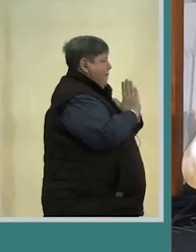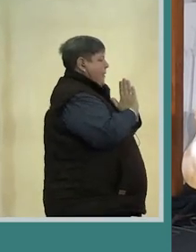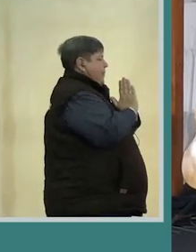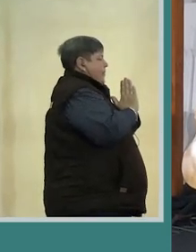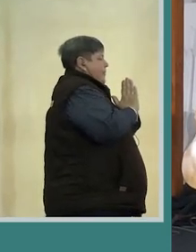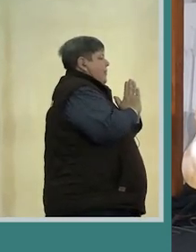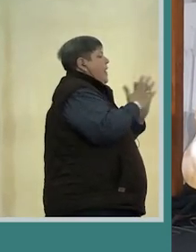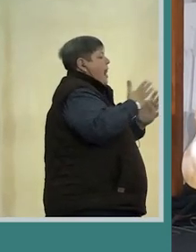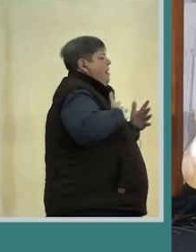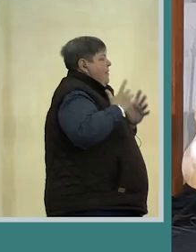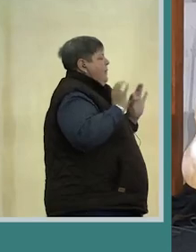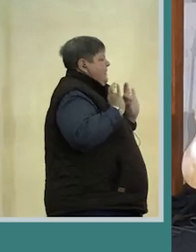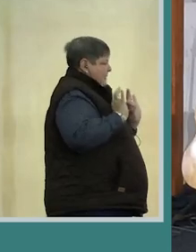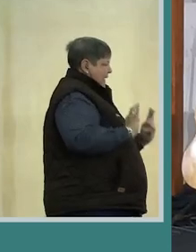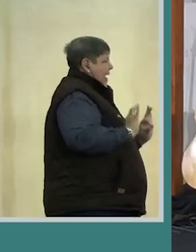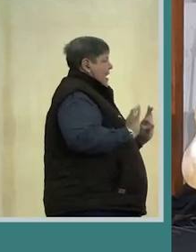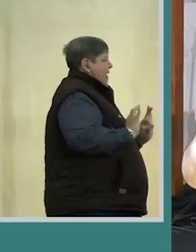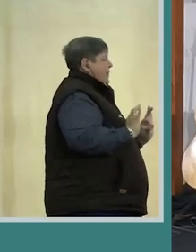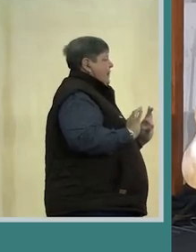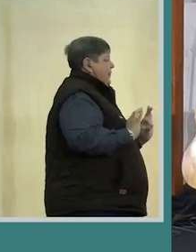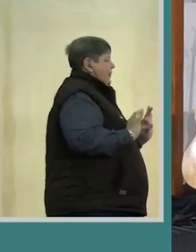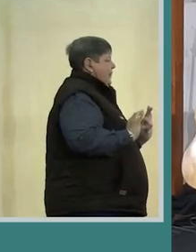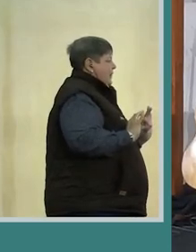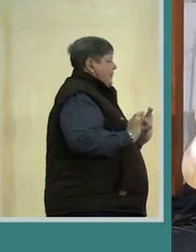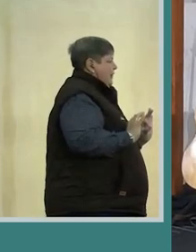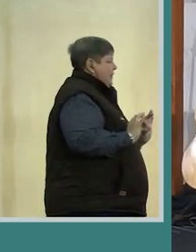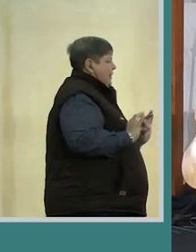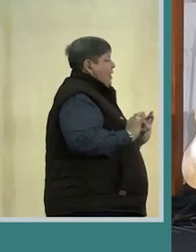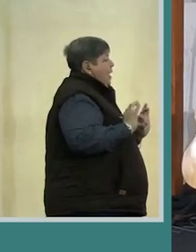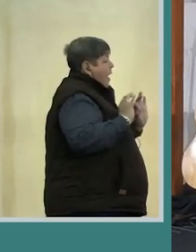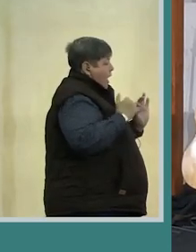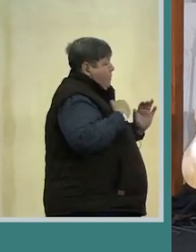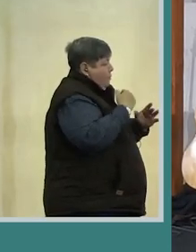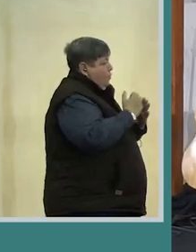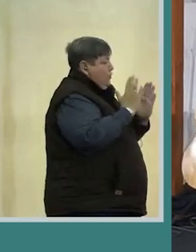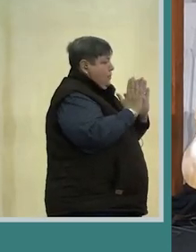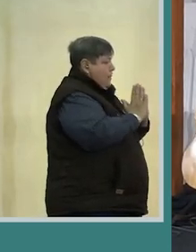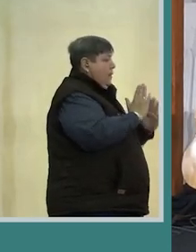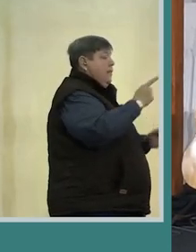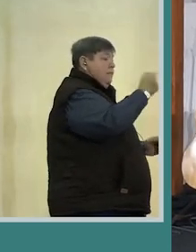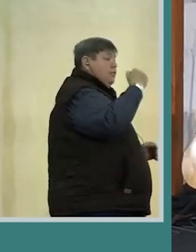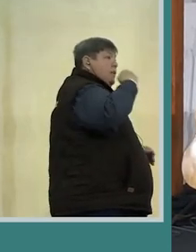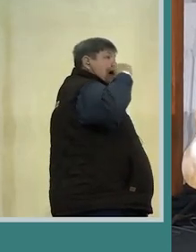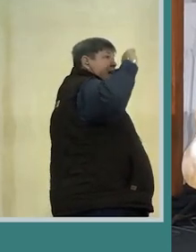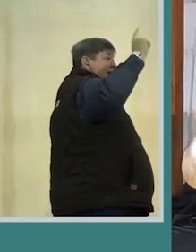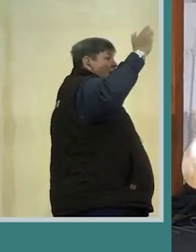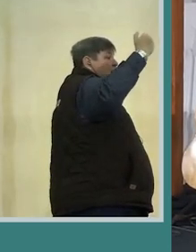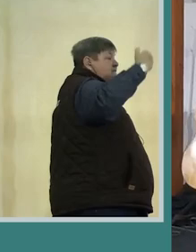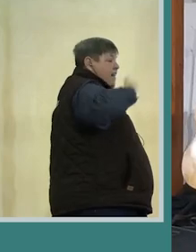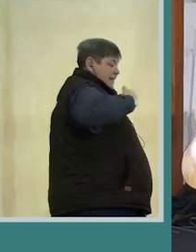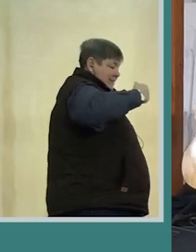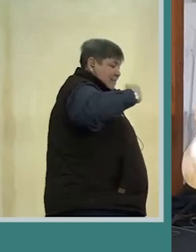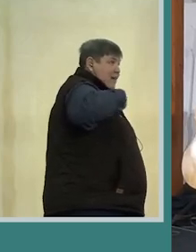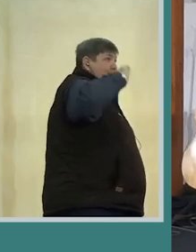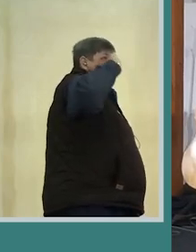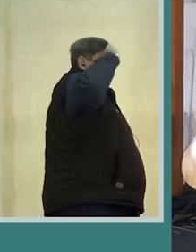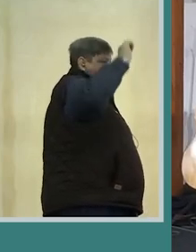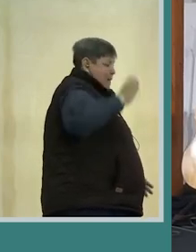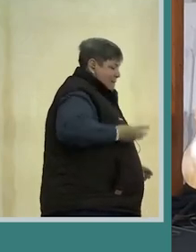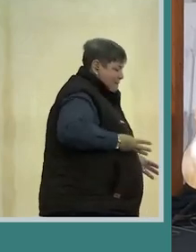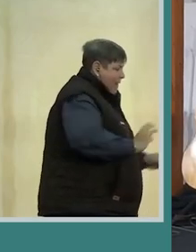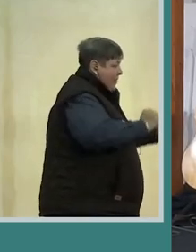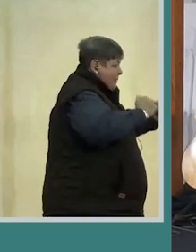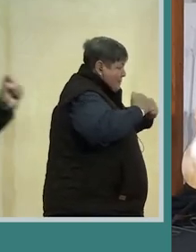meer sekerheid lewe maar ek moet een gebed wees wat sê jyre wees my ee pad vir my lewe